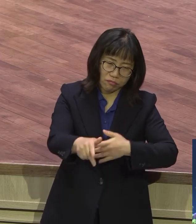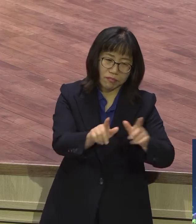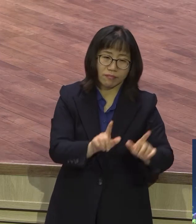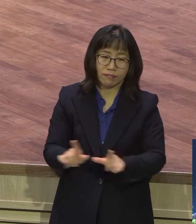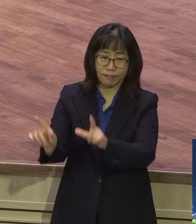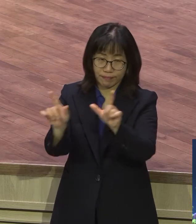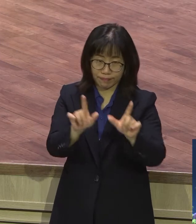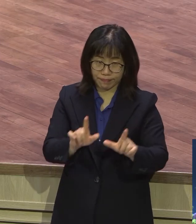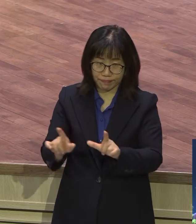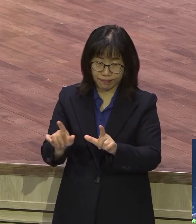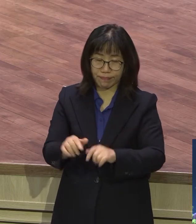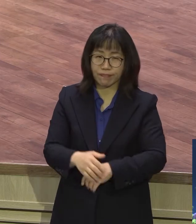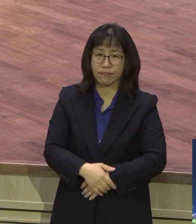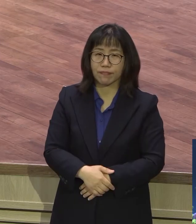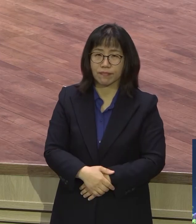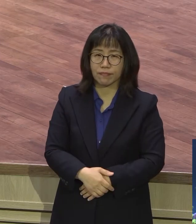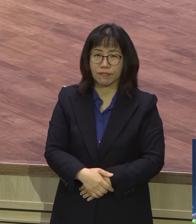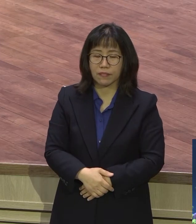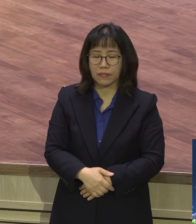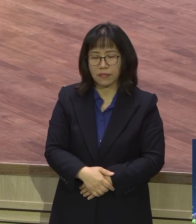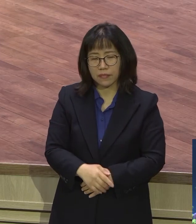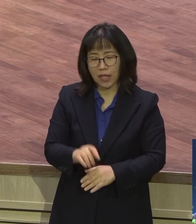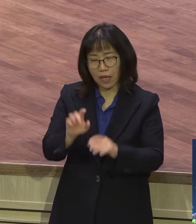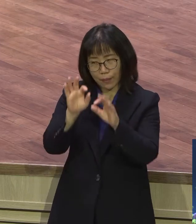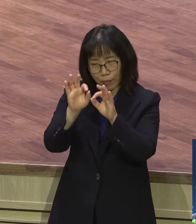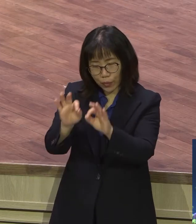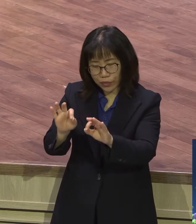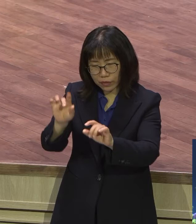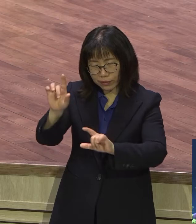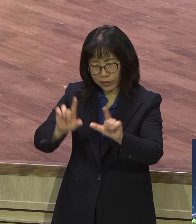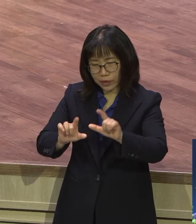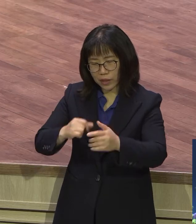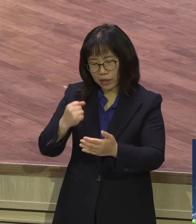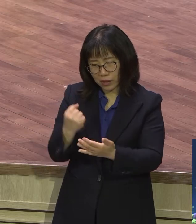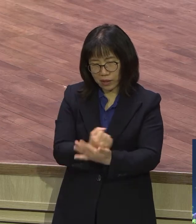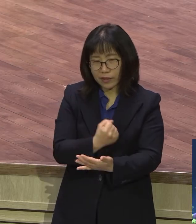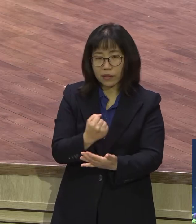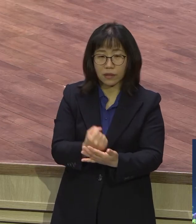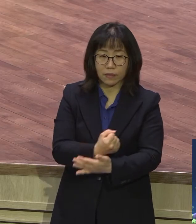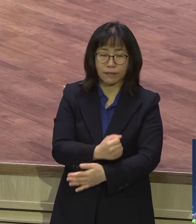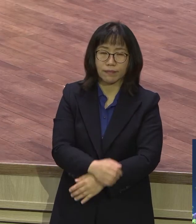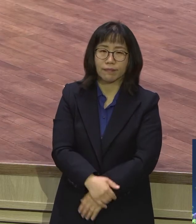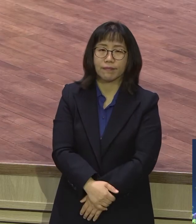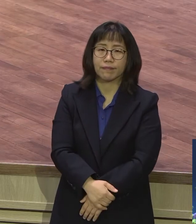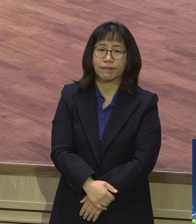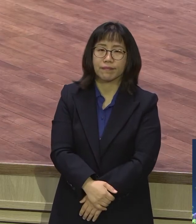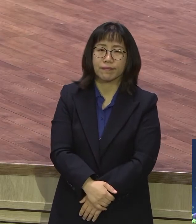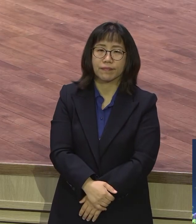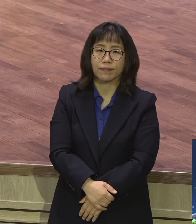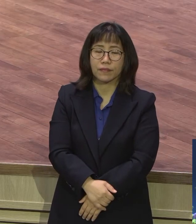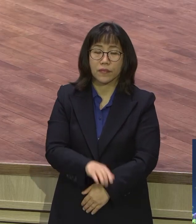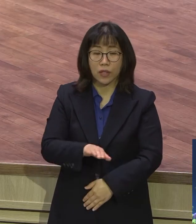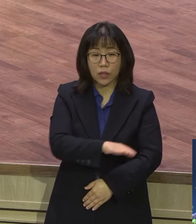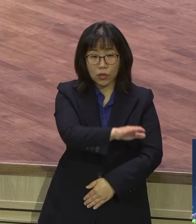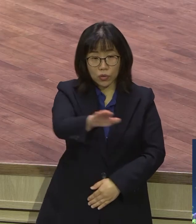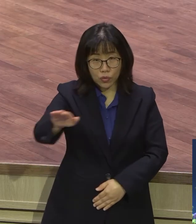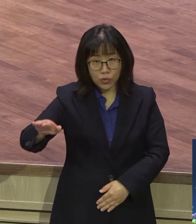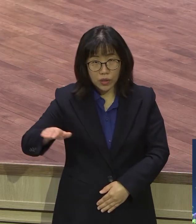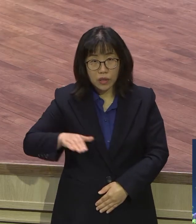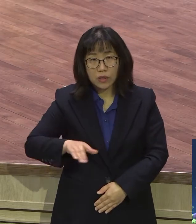얼마나 안타깝고 어리석은 삶의 모습인가 자 우리는 각종 문제를